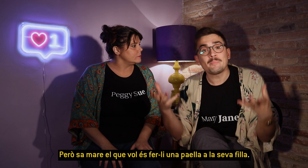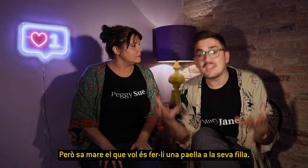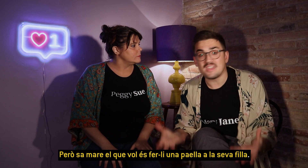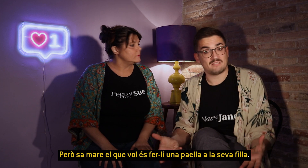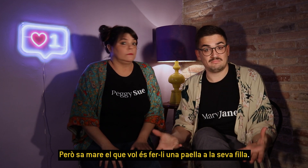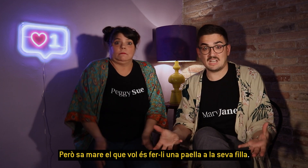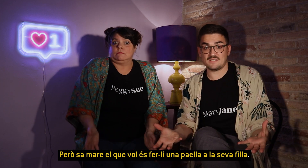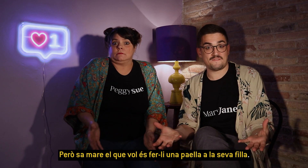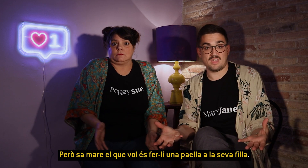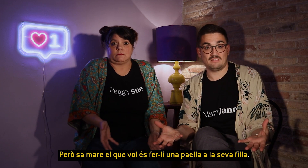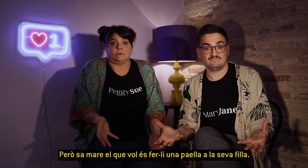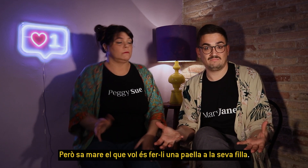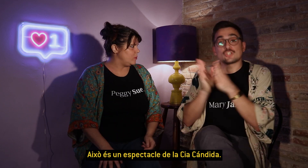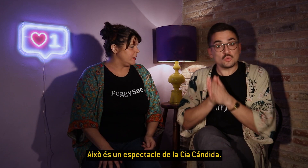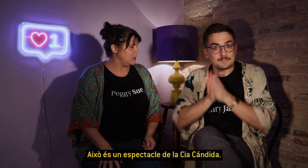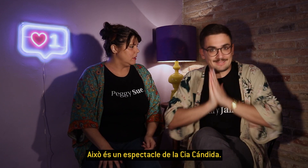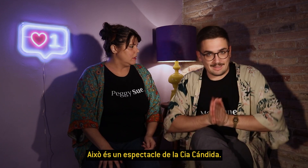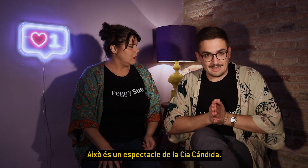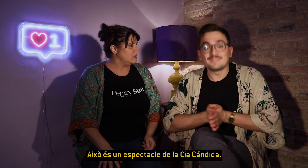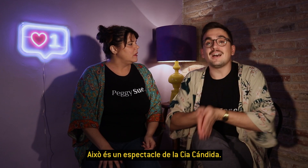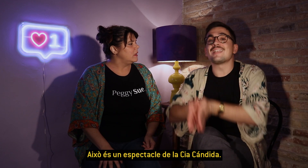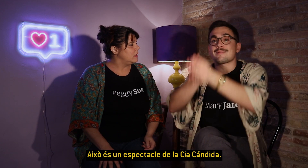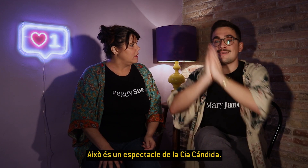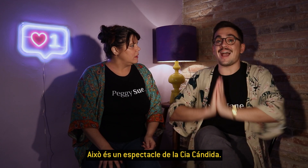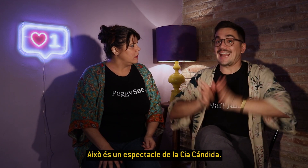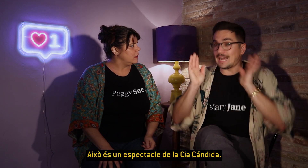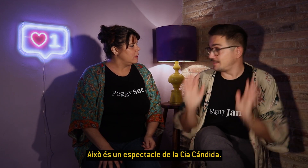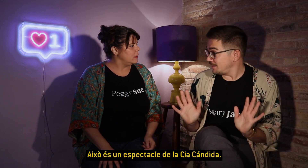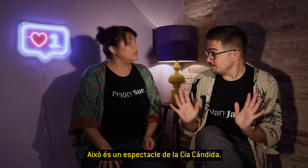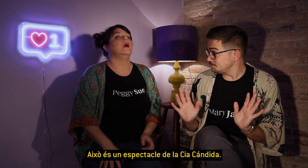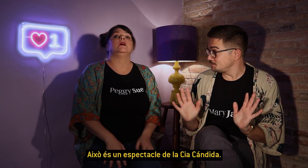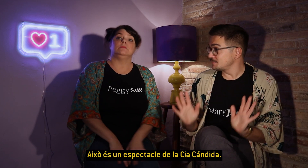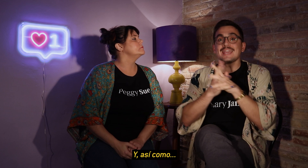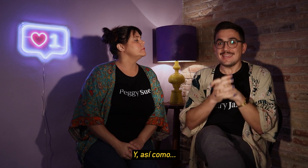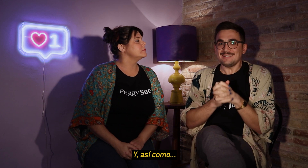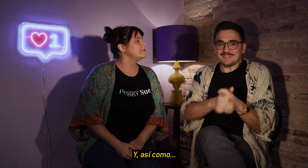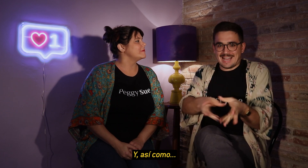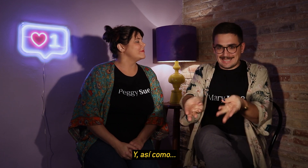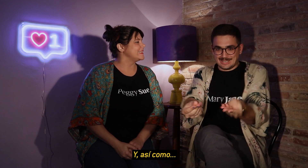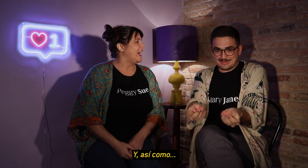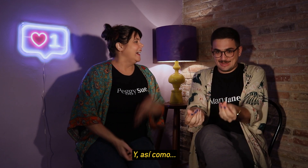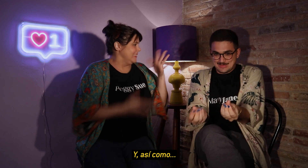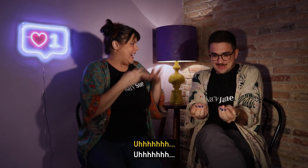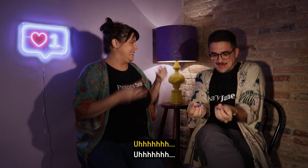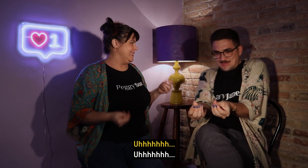paella a la seva filla. Això és un espectacle de la filla càndida i així com... Ai, així